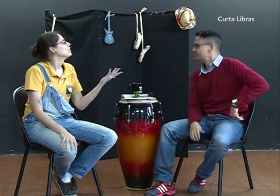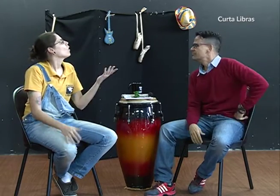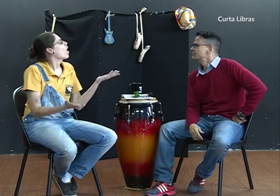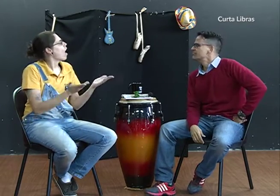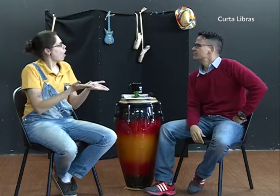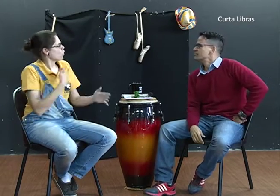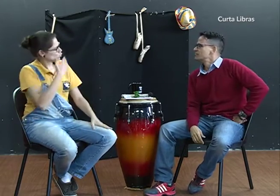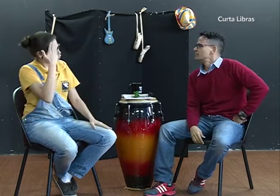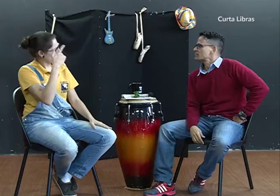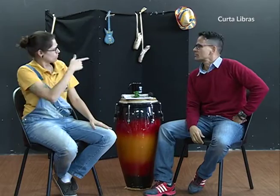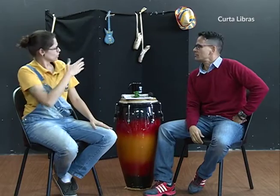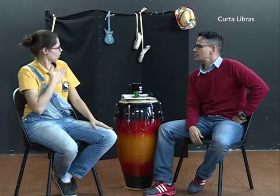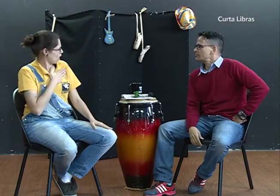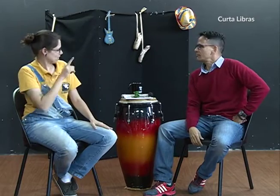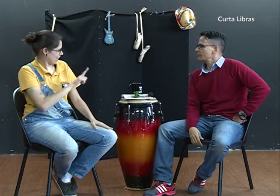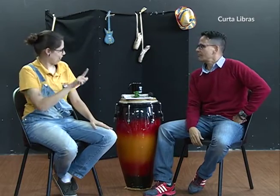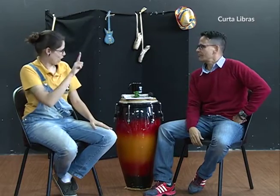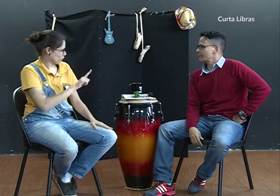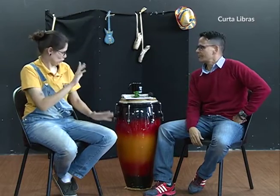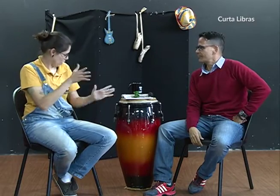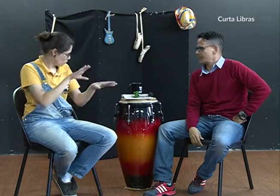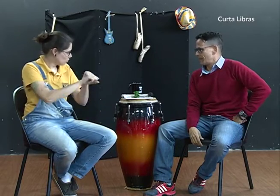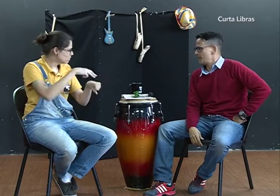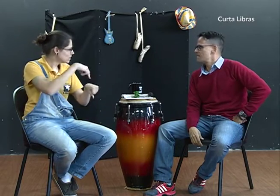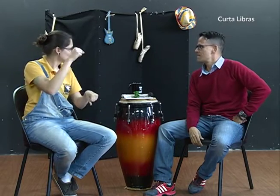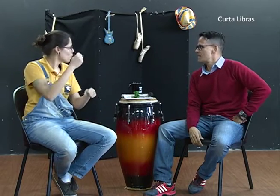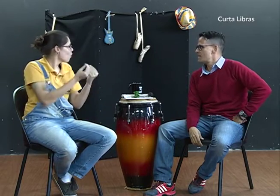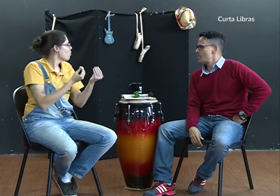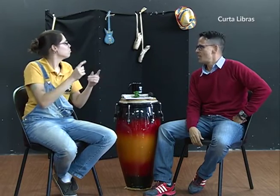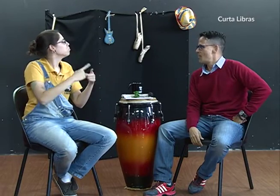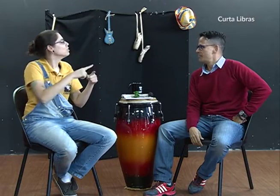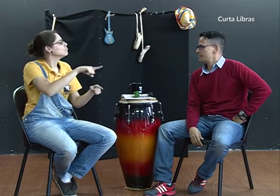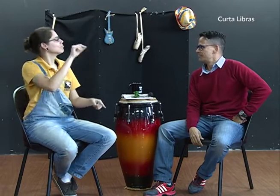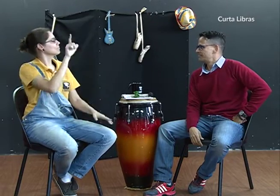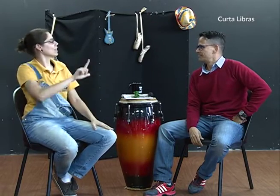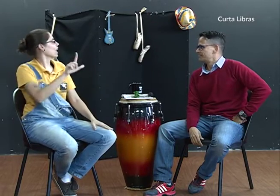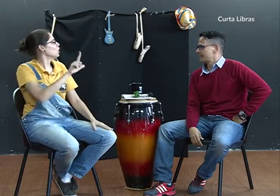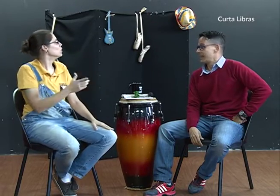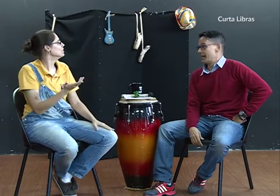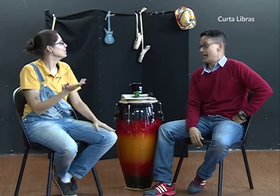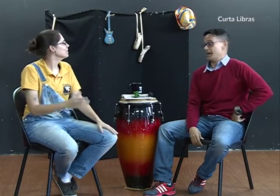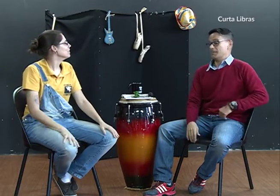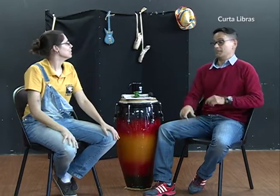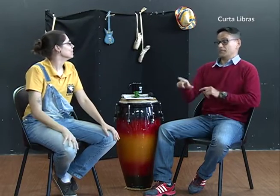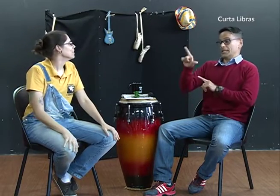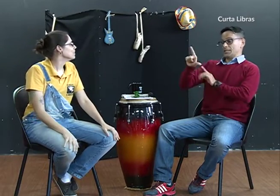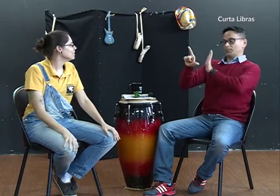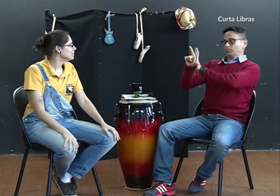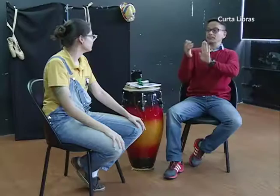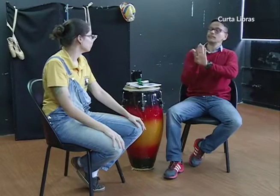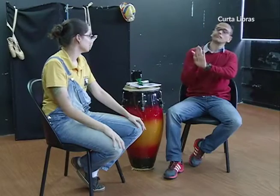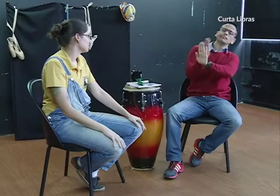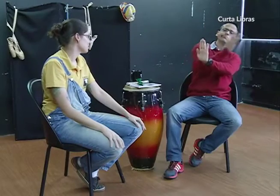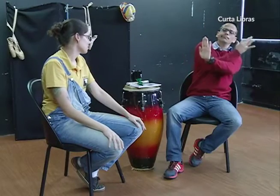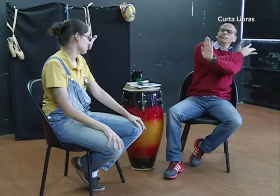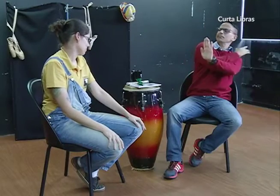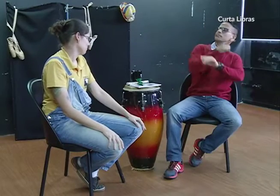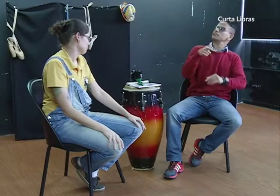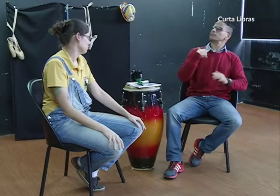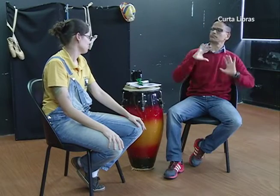surdez. Então, eu soube que você gosta de literatura, fez mestrado, mas como foi a escolha pela literatura? Antes disso, há muito tempo,